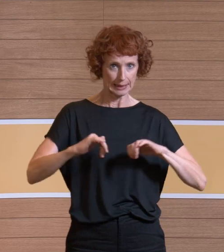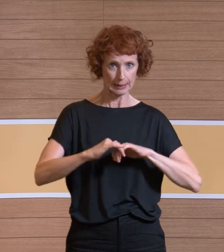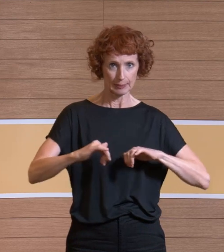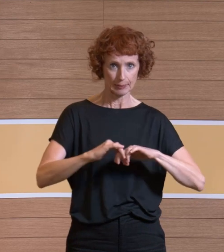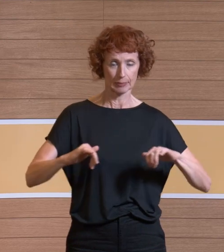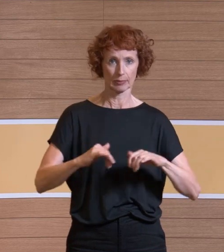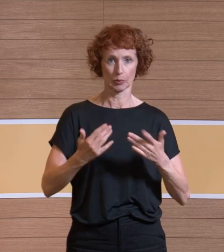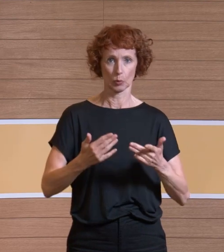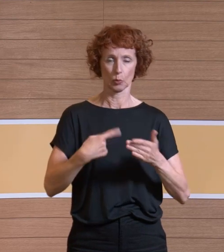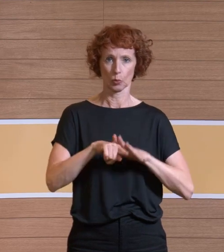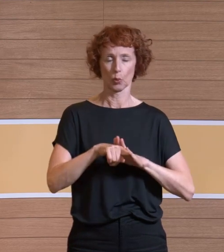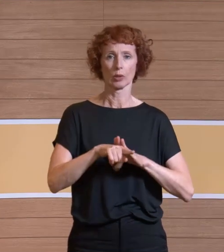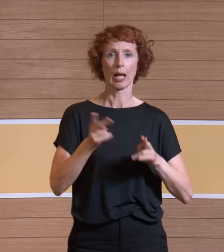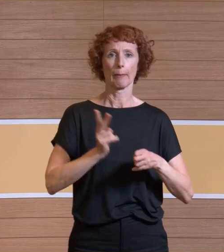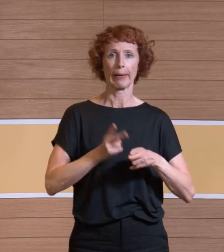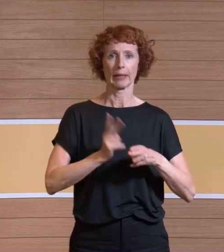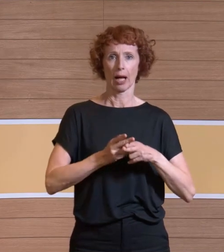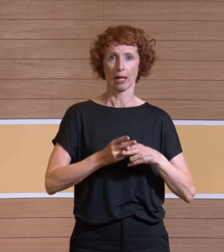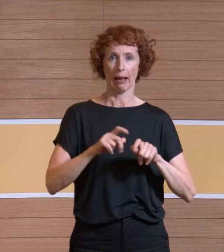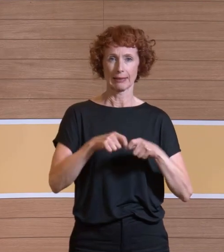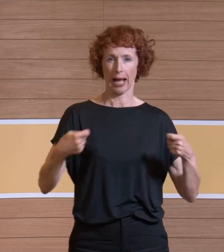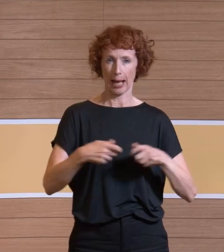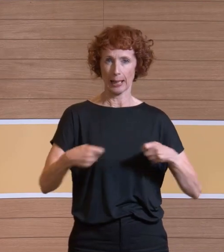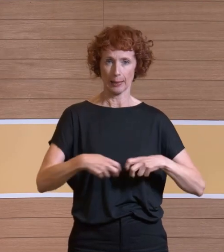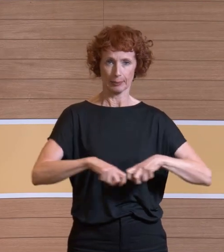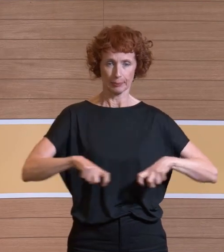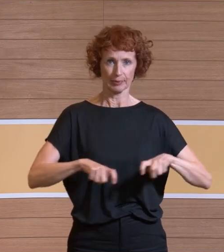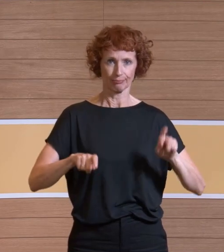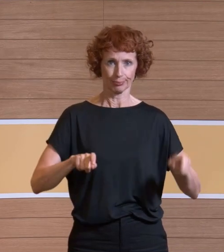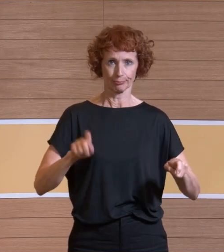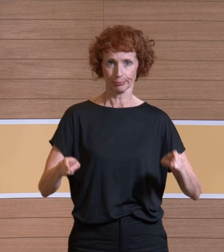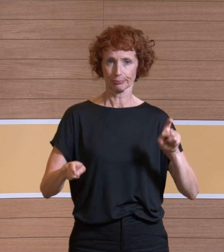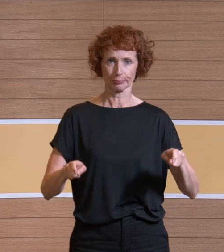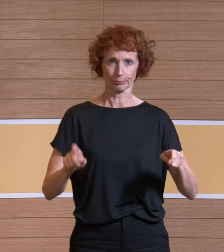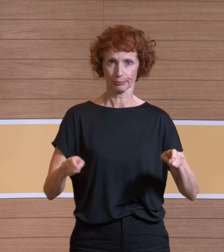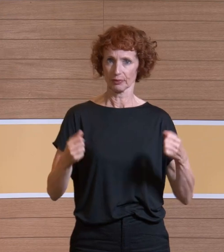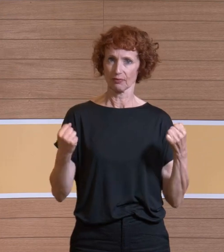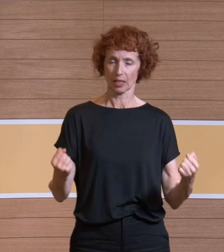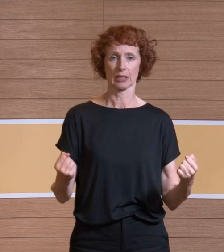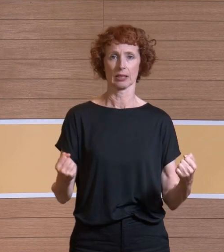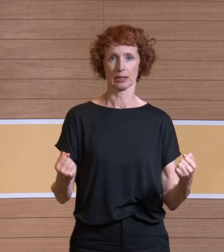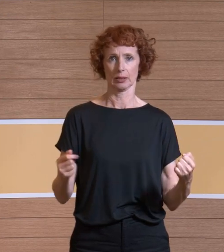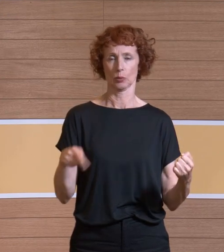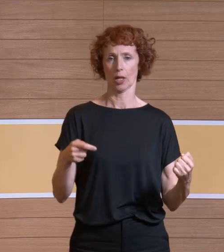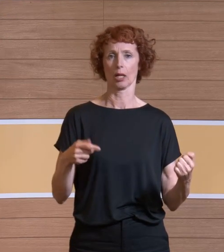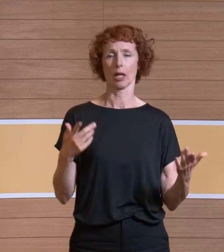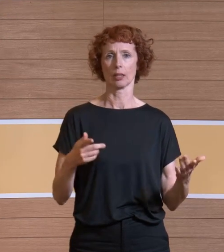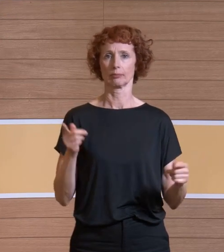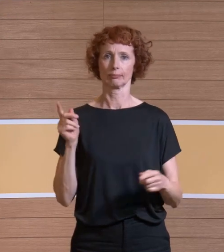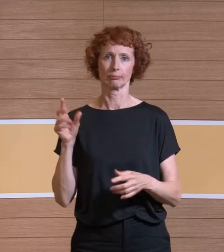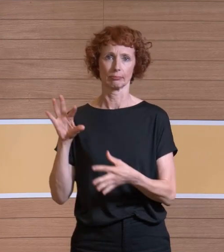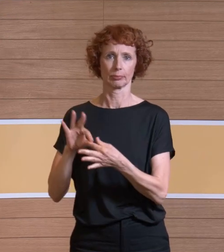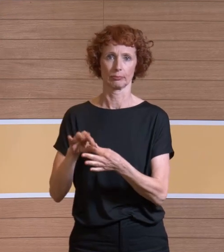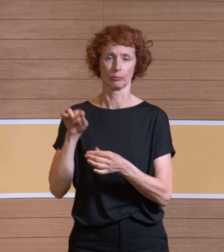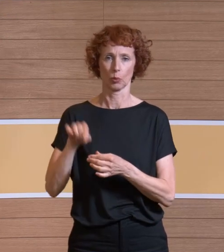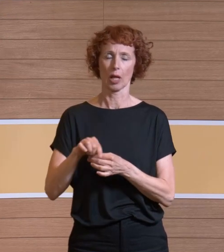mit Metallseilen. Die sind verankert und an diese Metallankerungen kann man drangehen und kann sozusagen